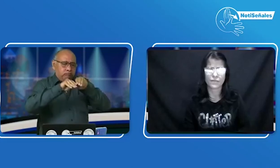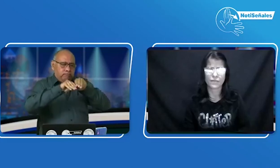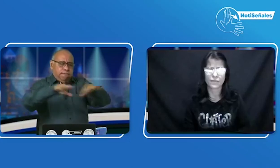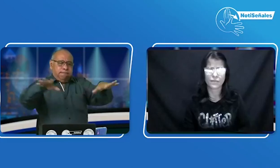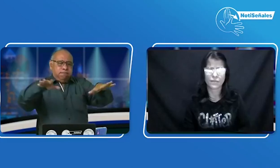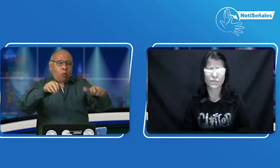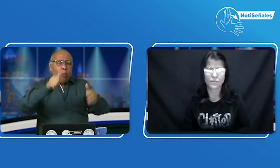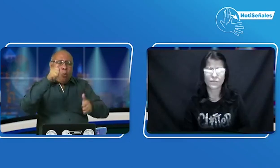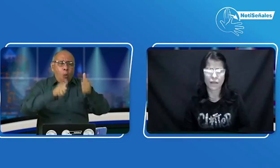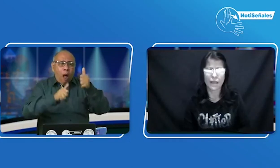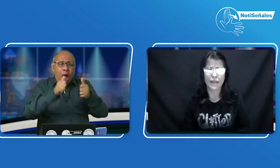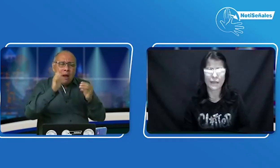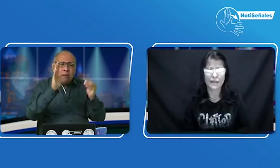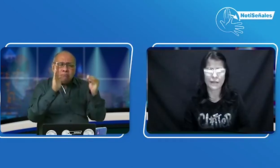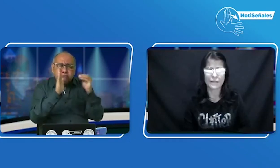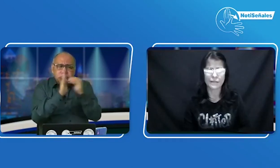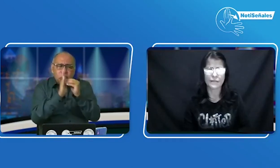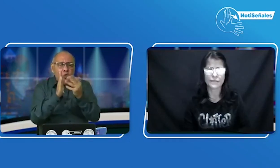ese tipo de renovación en este momento.